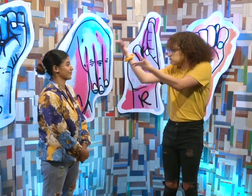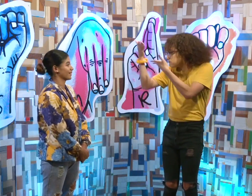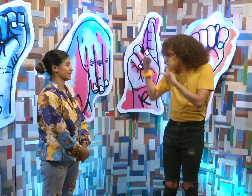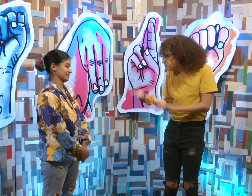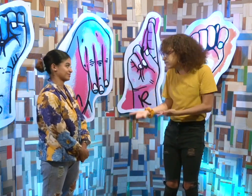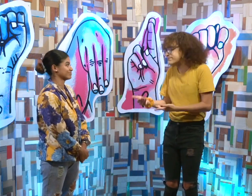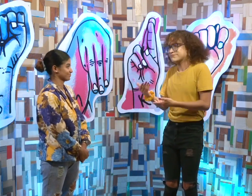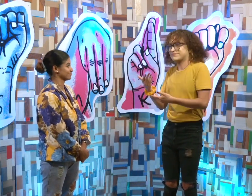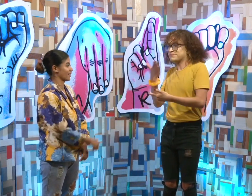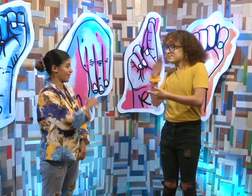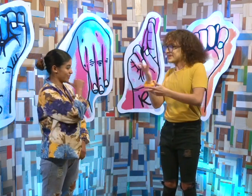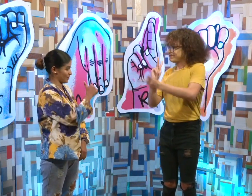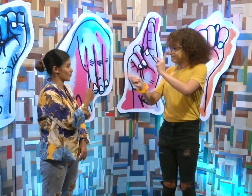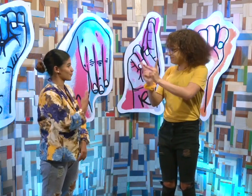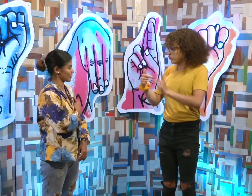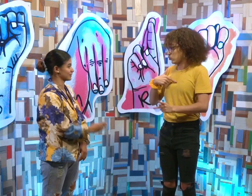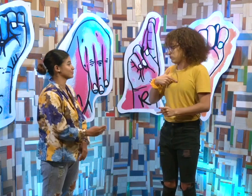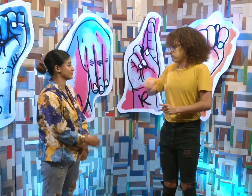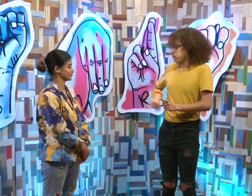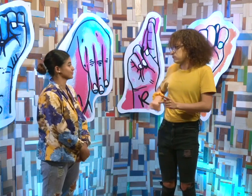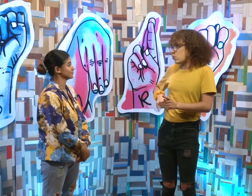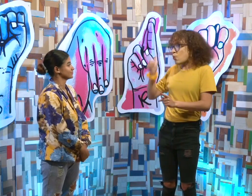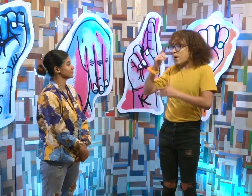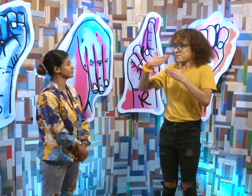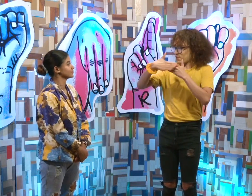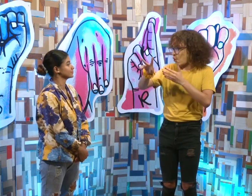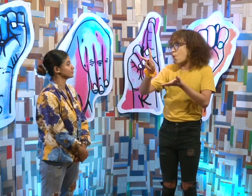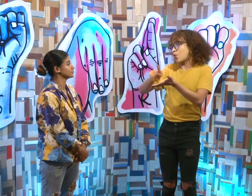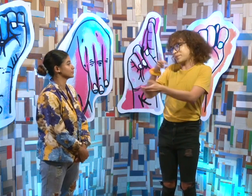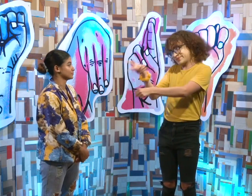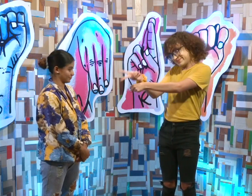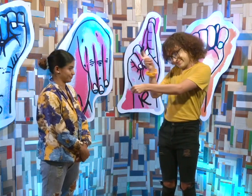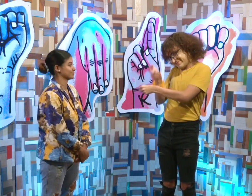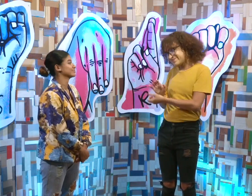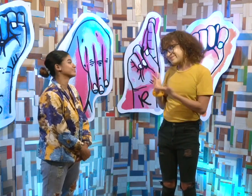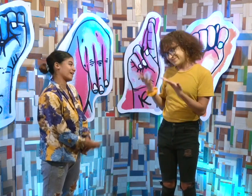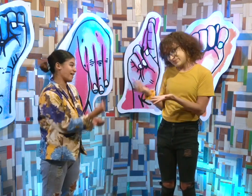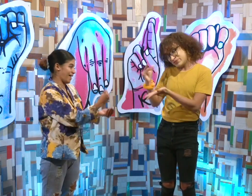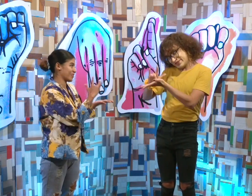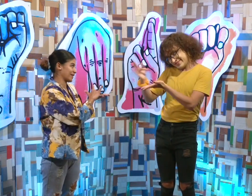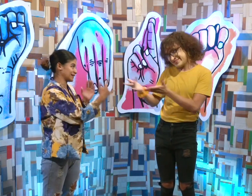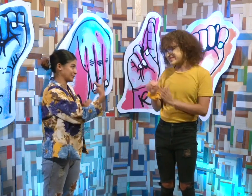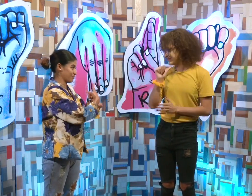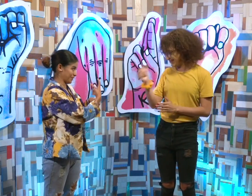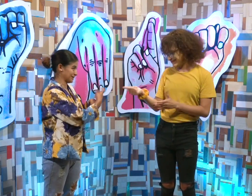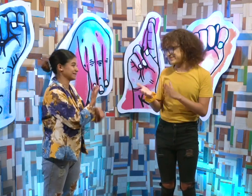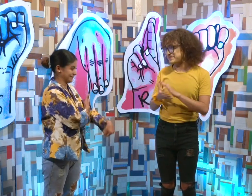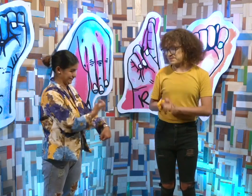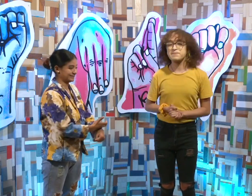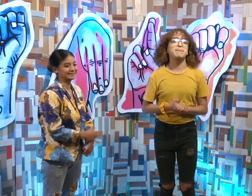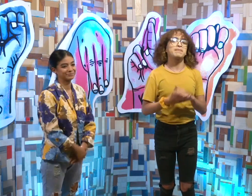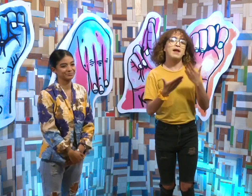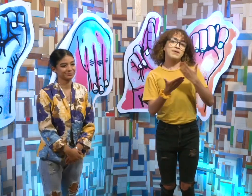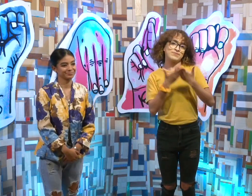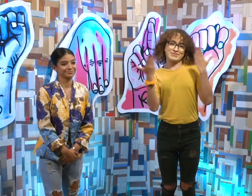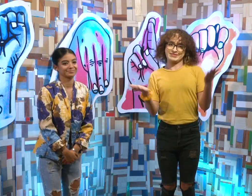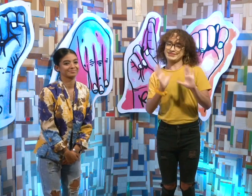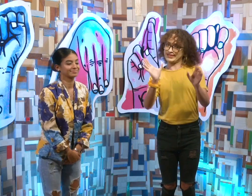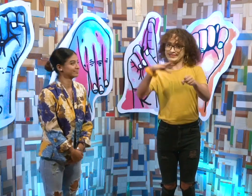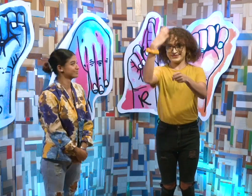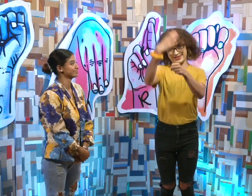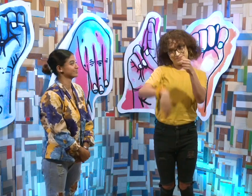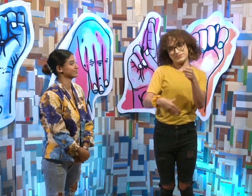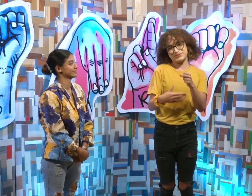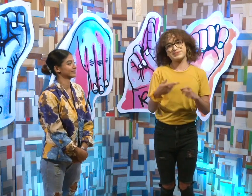ustedes. Gracias por la invitación. Muchas gracias por haber venido y estar platicando con